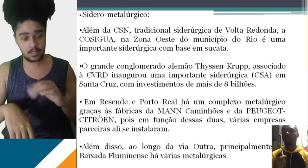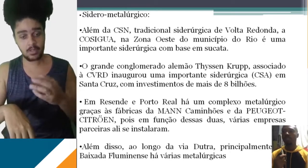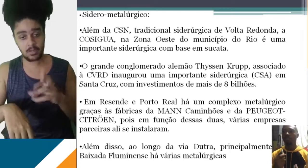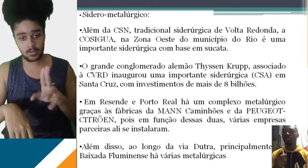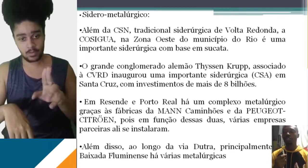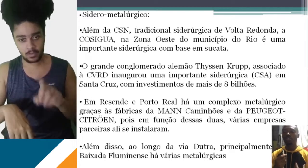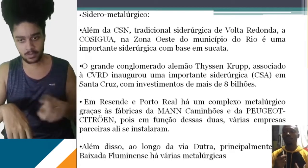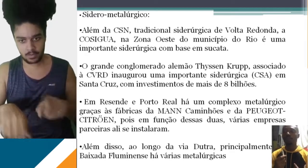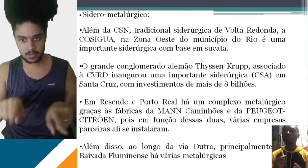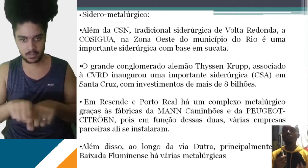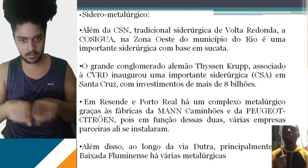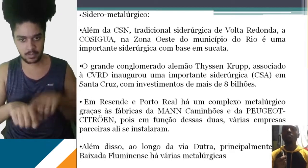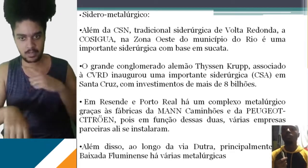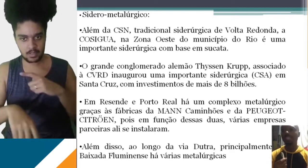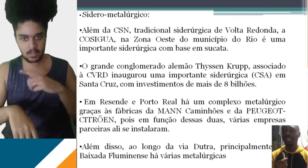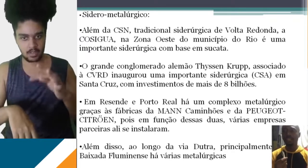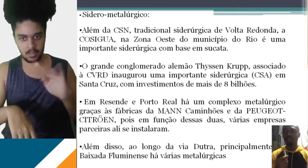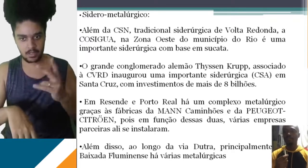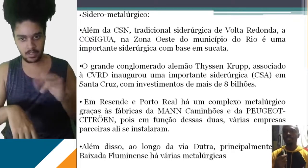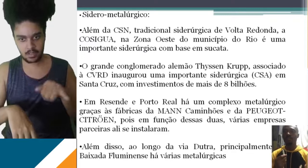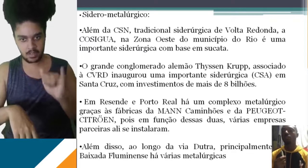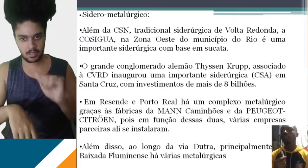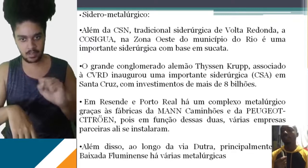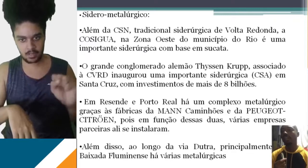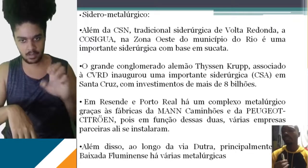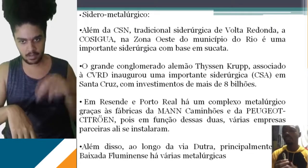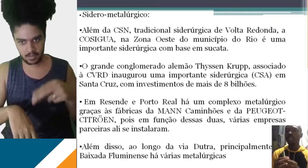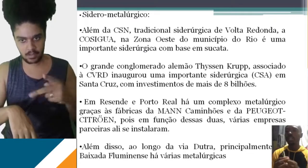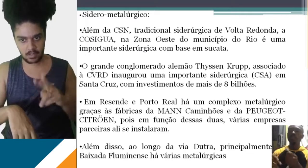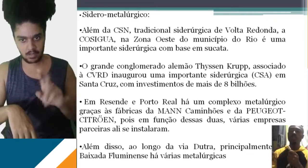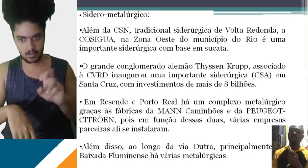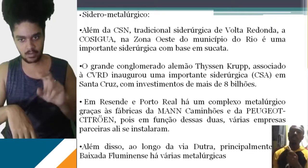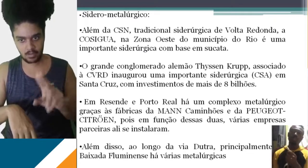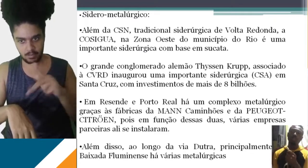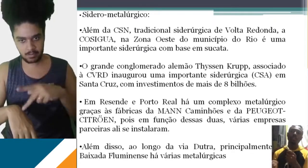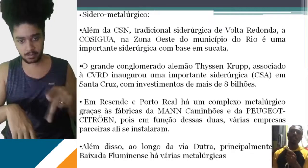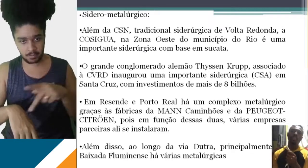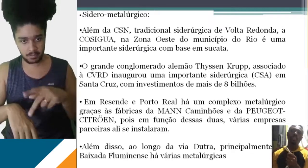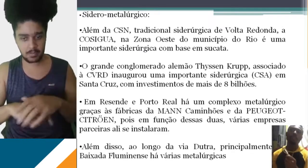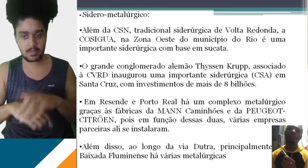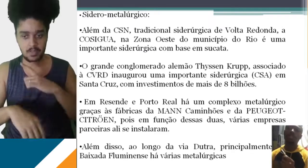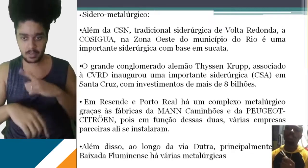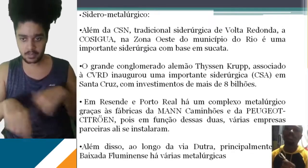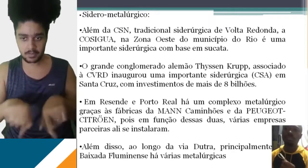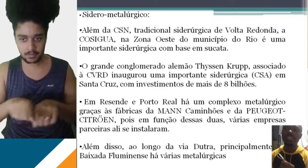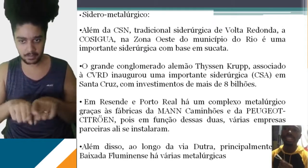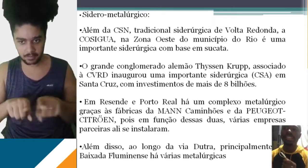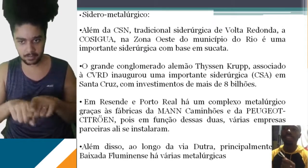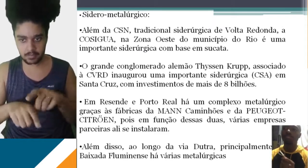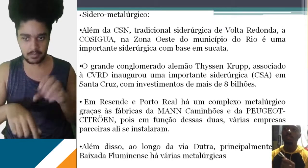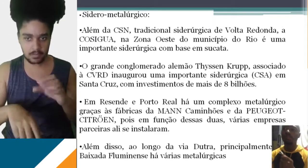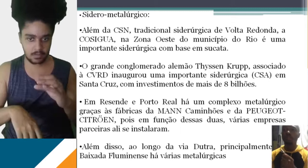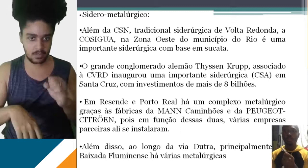ela vai inaugurar uma siderurgia, né? Com mais de oito bilhões de reais em investimento pesado. Chegou anunciando bastante oportunidade de trabalho, mas o a viu,